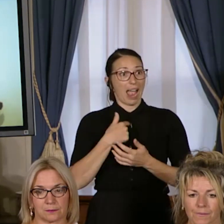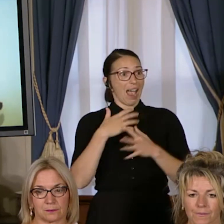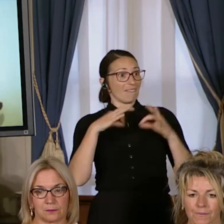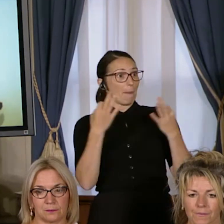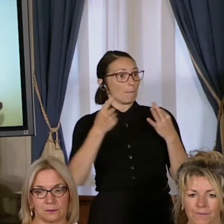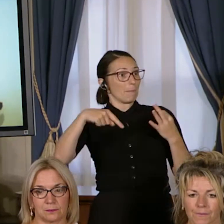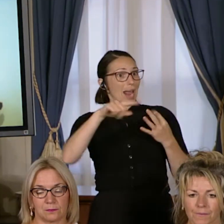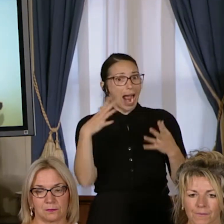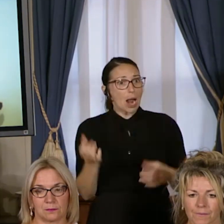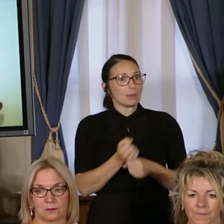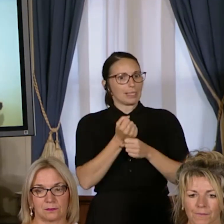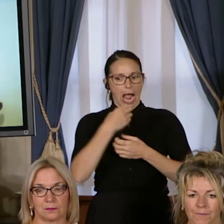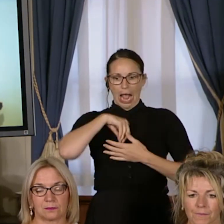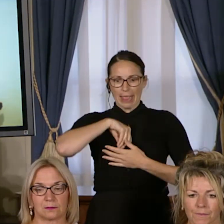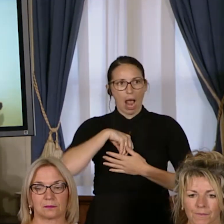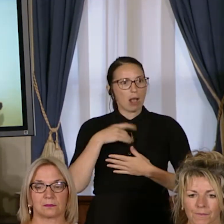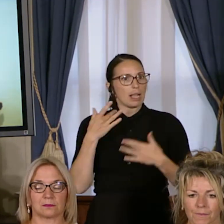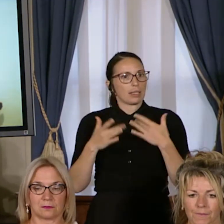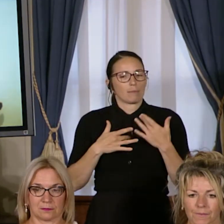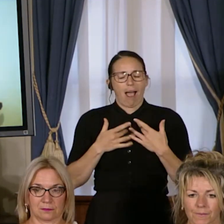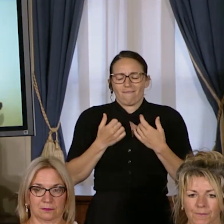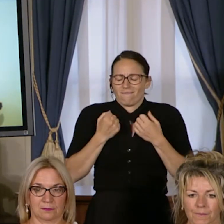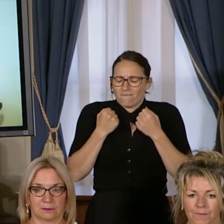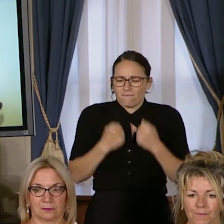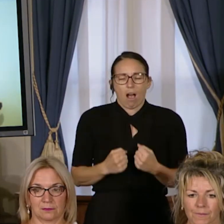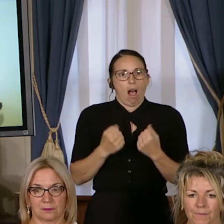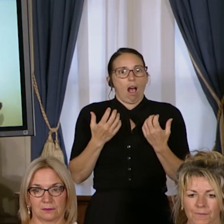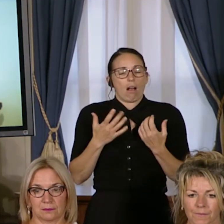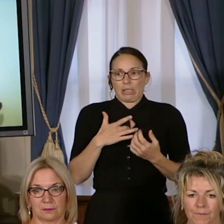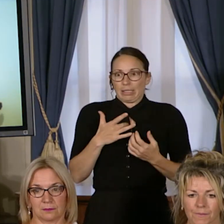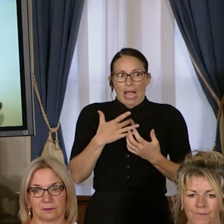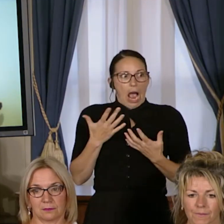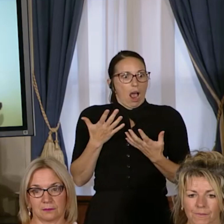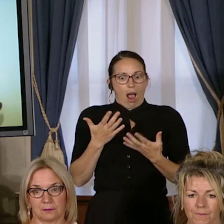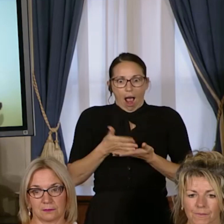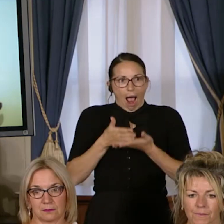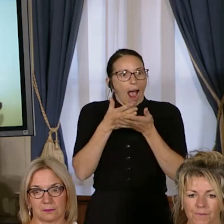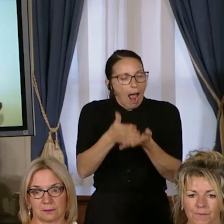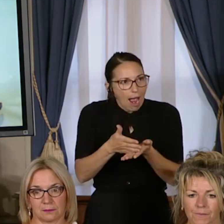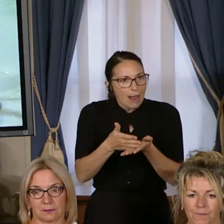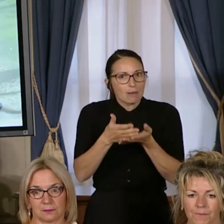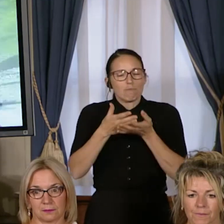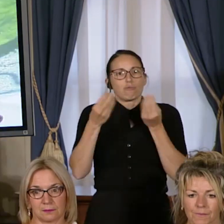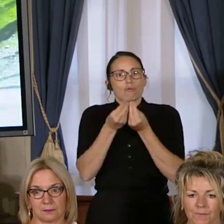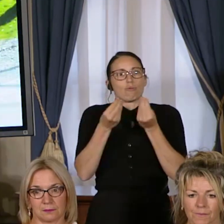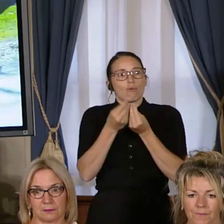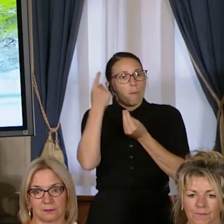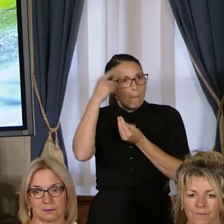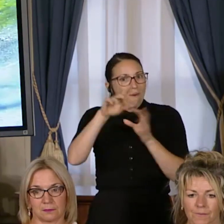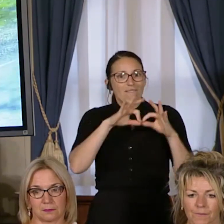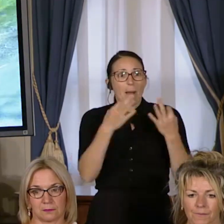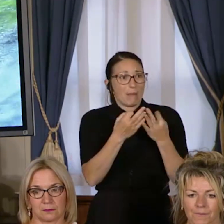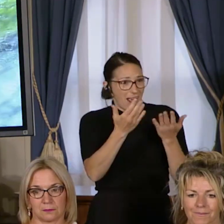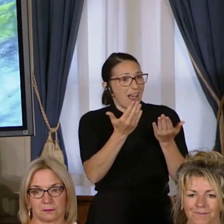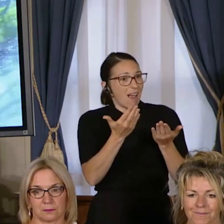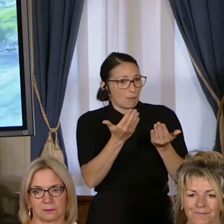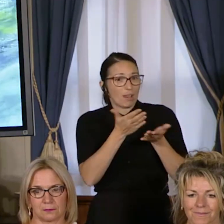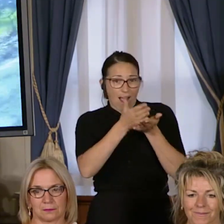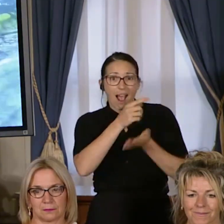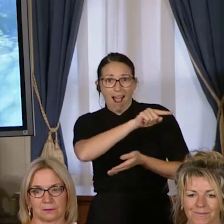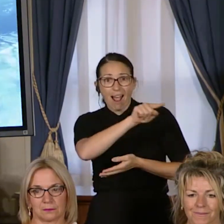Le sentiment qu'on a à l'intérieur, il est vraiment puissant de savoir qu'on a contribué grandement aux familles qui avaient besoin d'aide